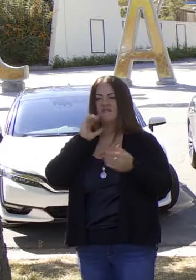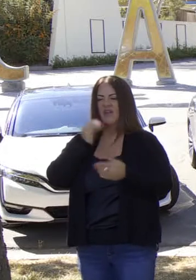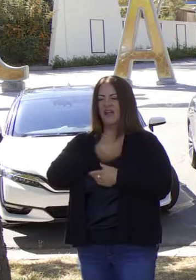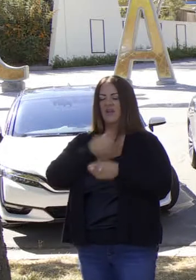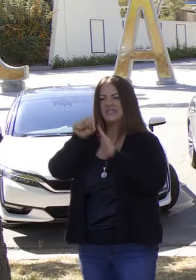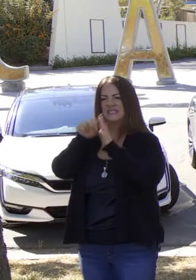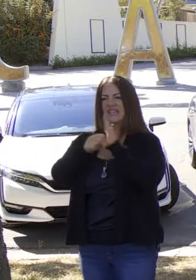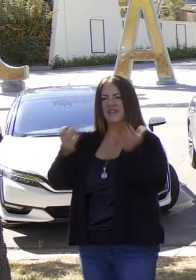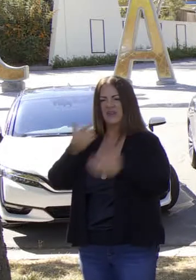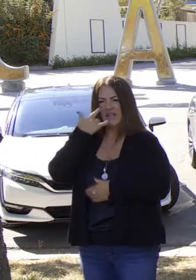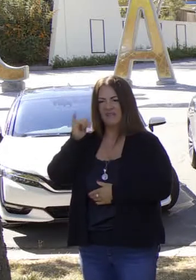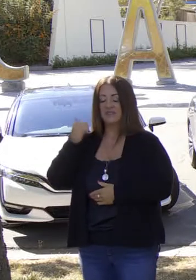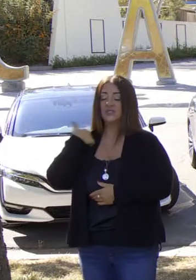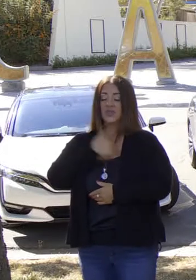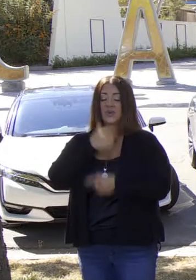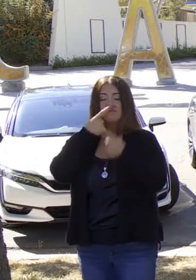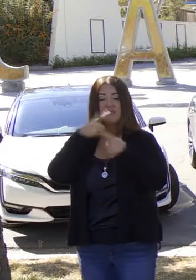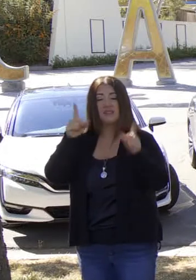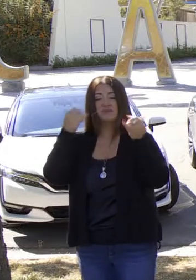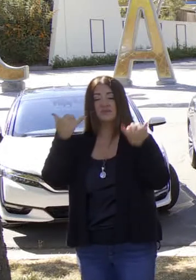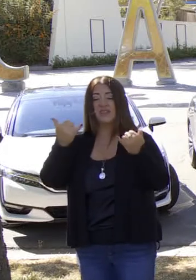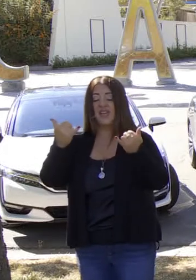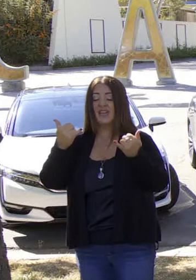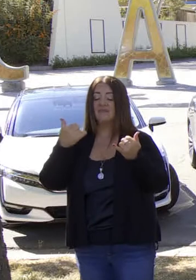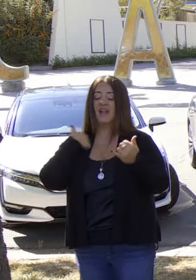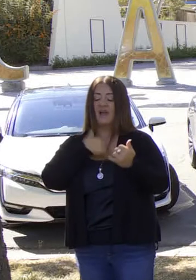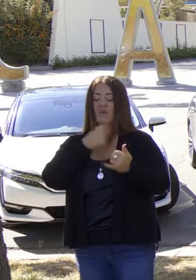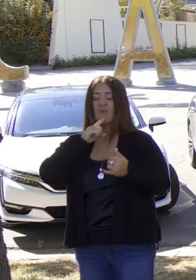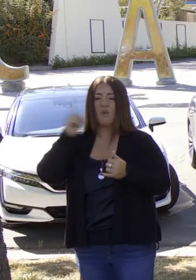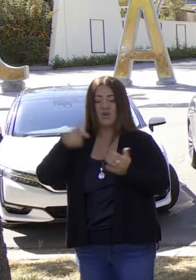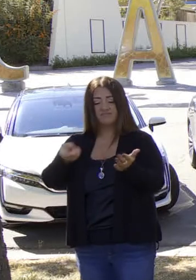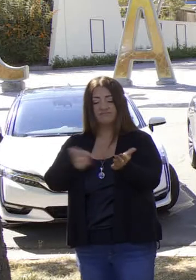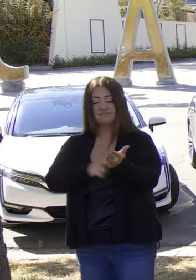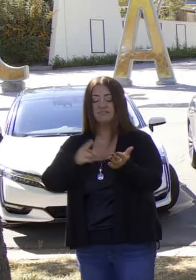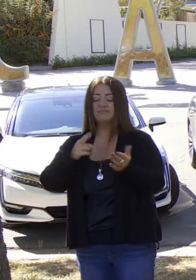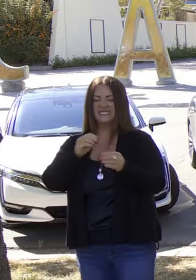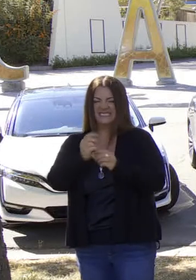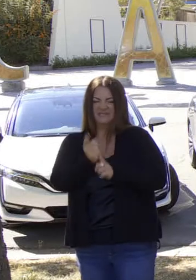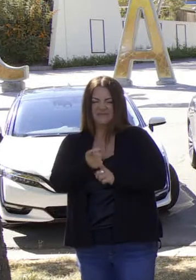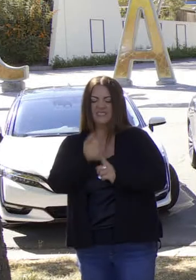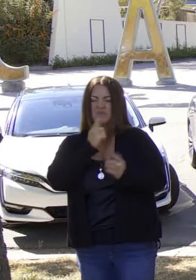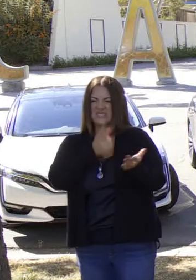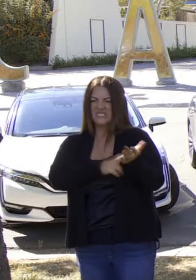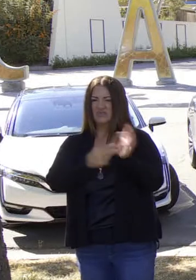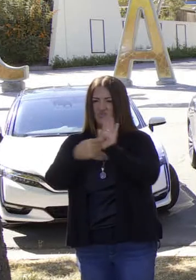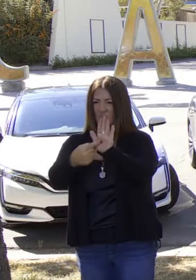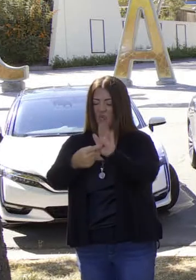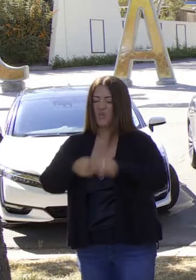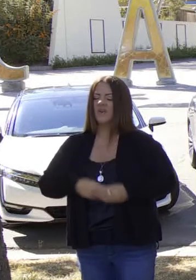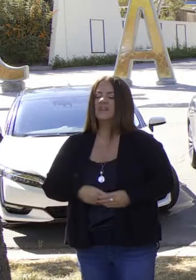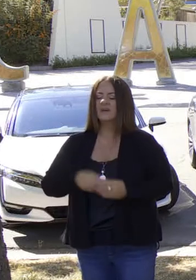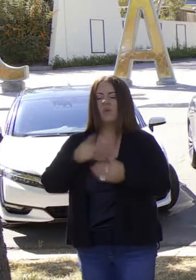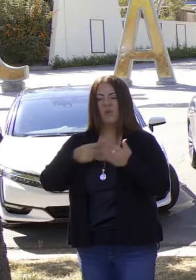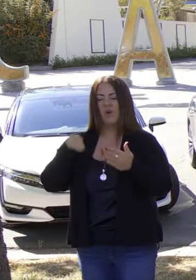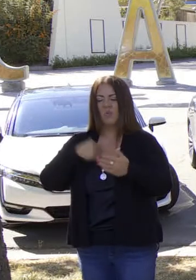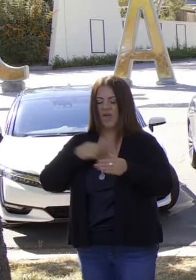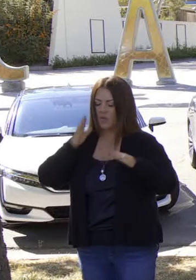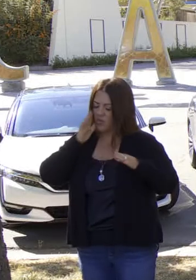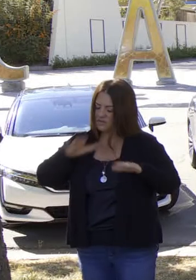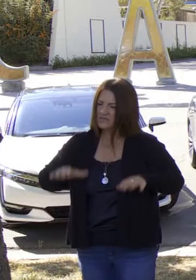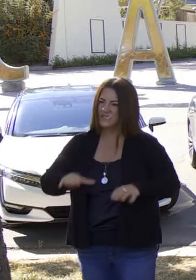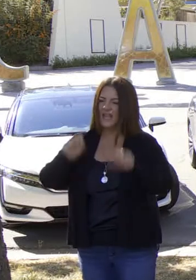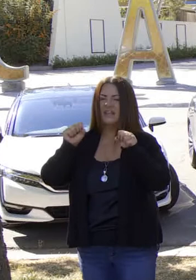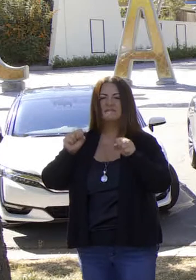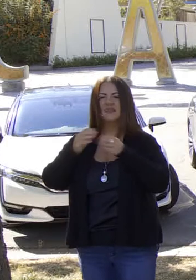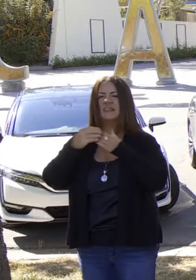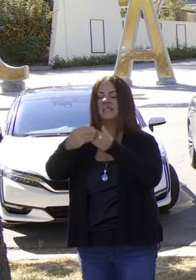Hoy día, California hace un movimiento con una orden ejecutiva que firmaré